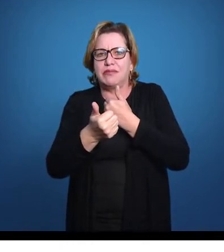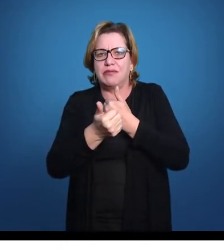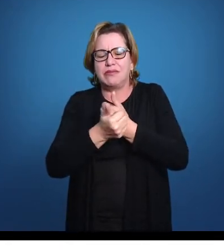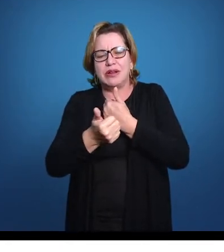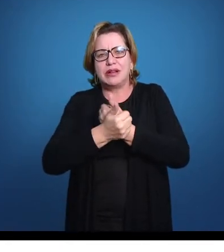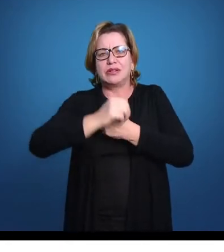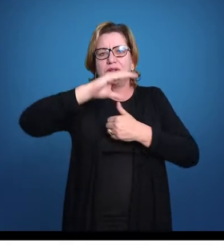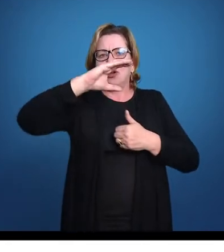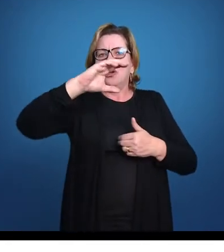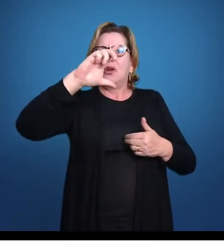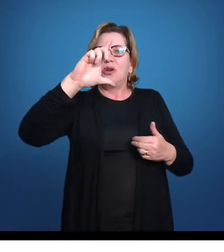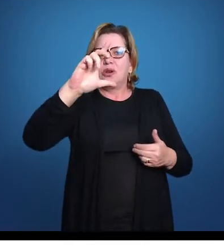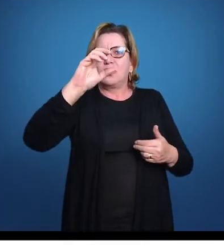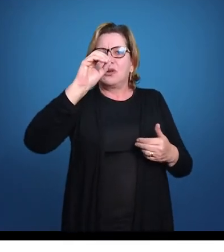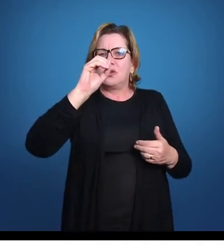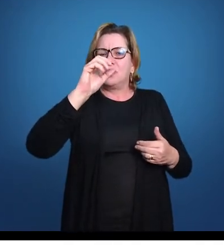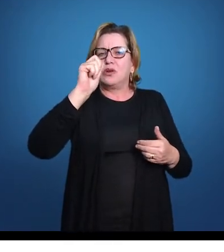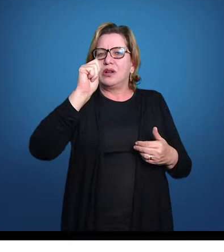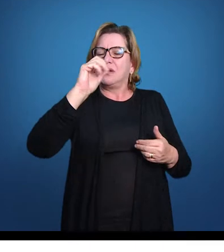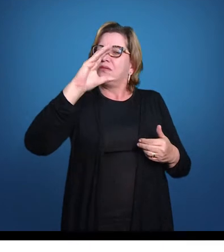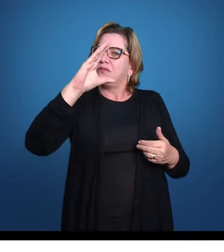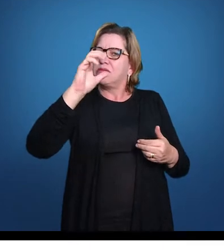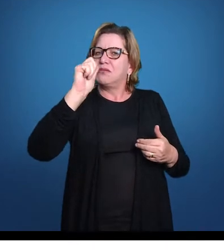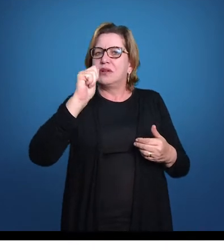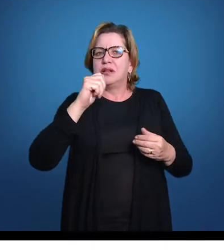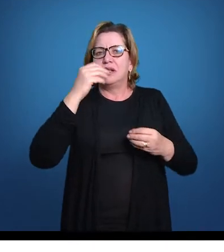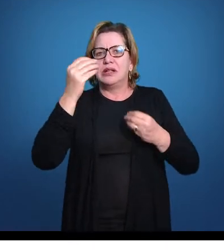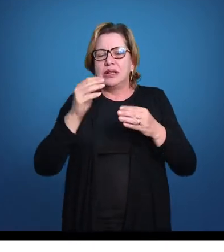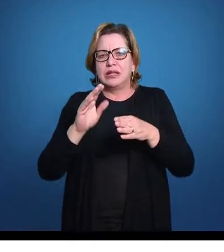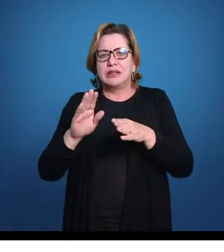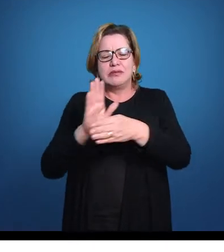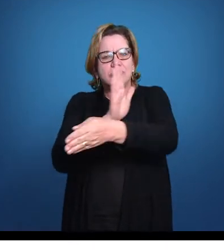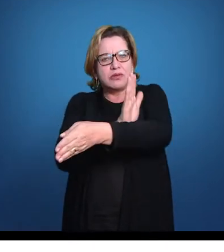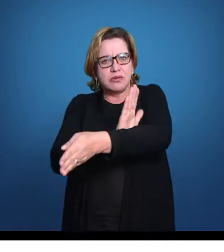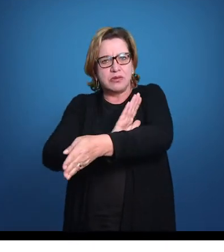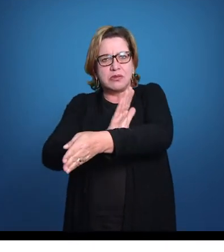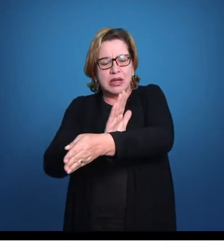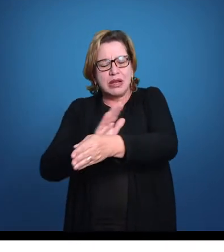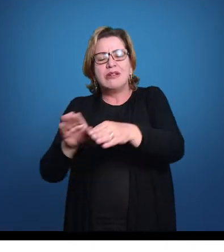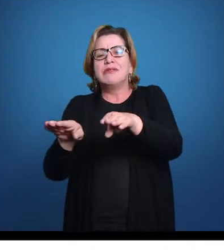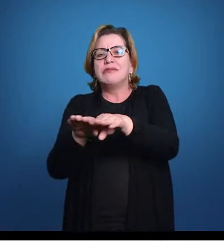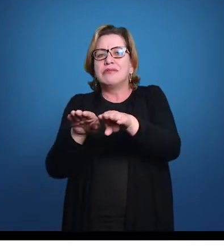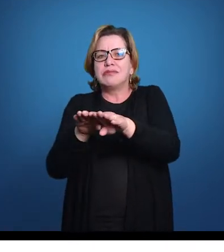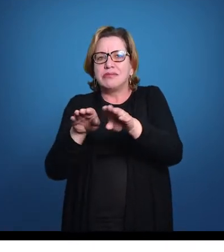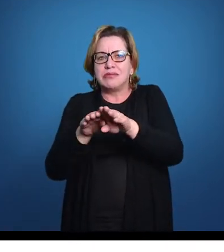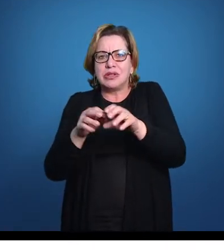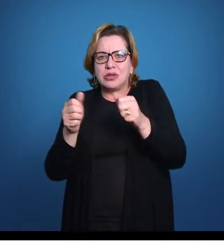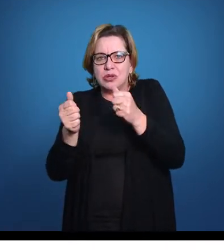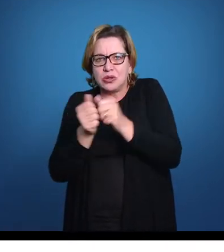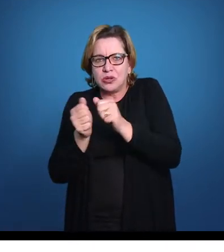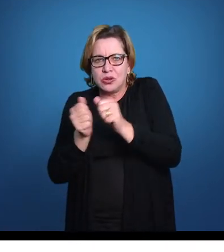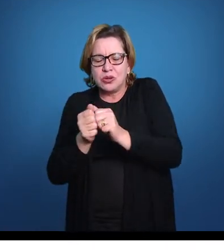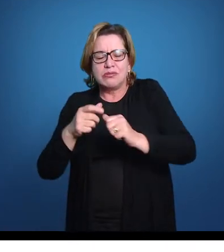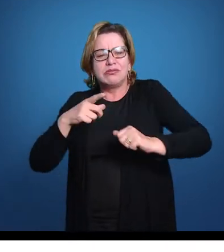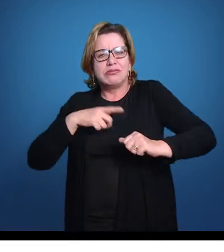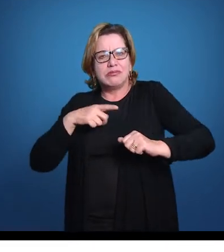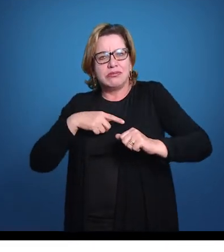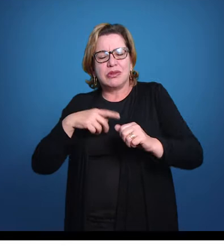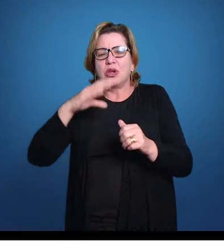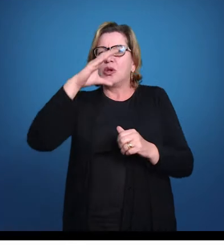cloaca do animal, né? Então, próxima à pélvis, né? Os tubarões e raias têm um órgão copulatório associado, então, a